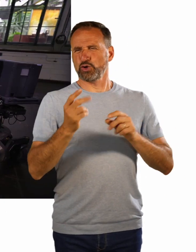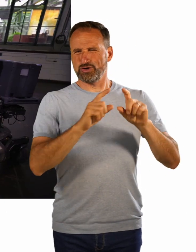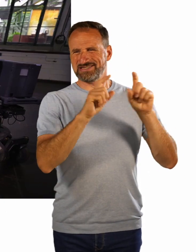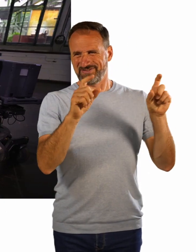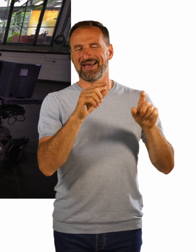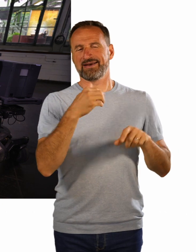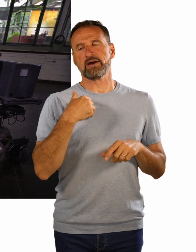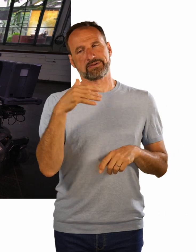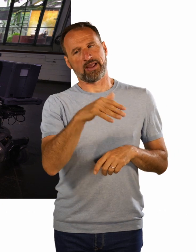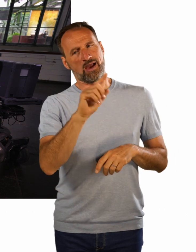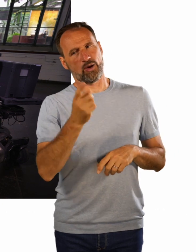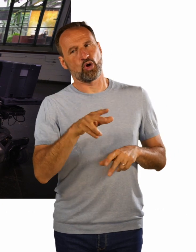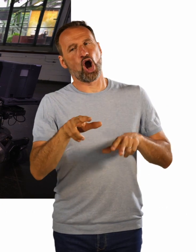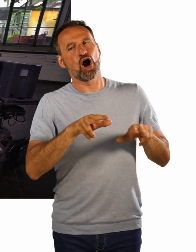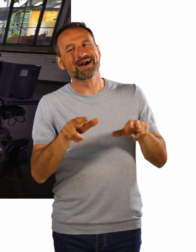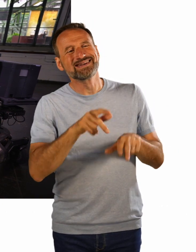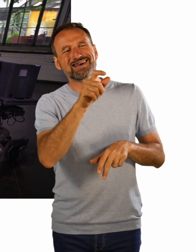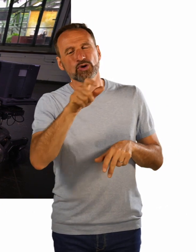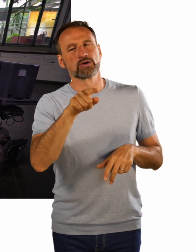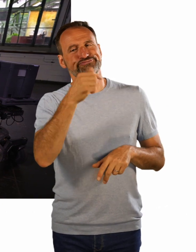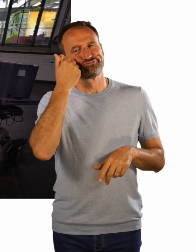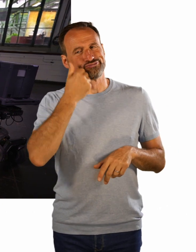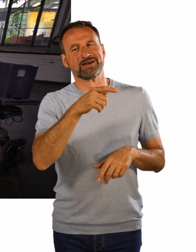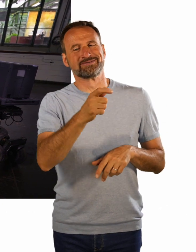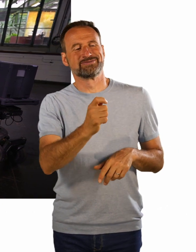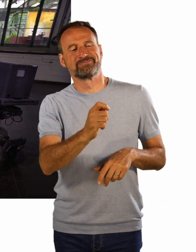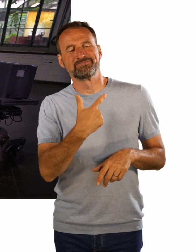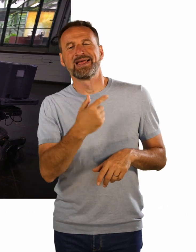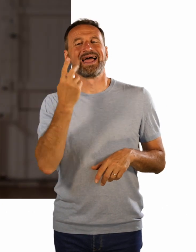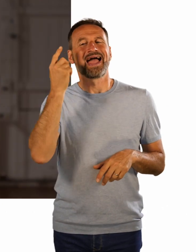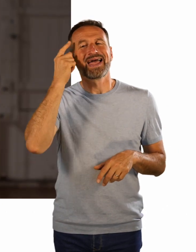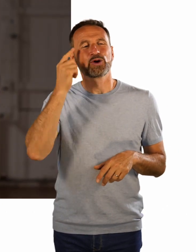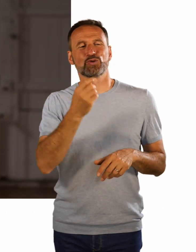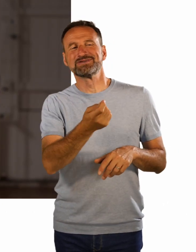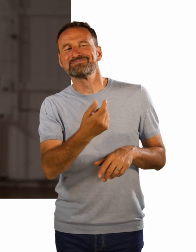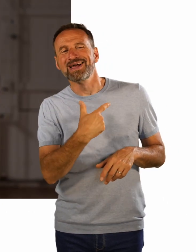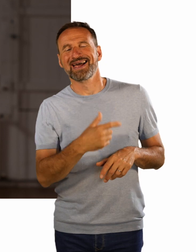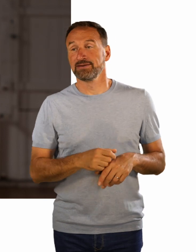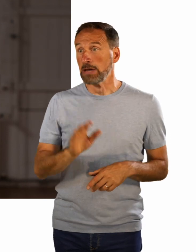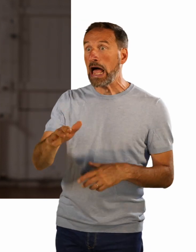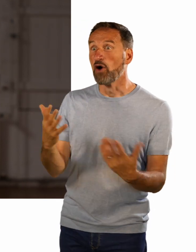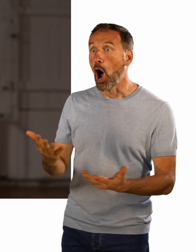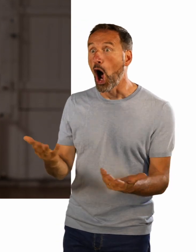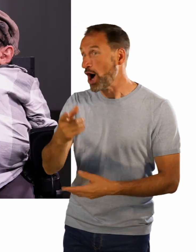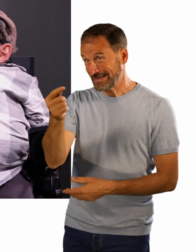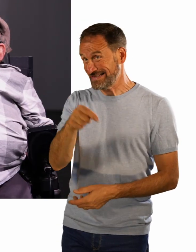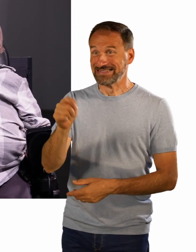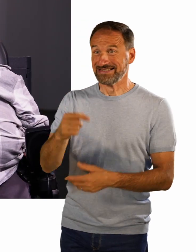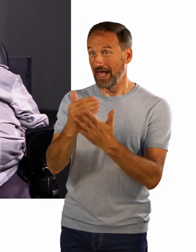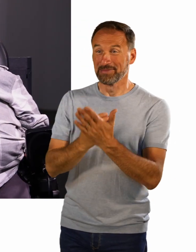so nett und schreiben ja auch hin und wieder mal eine Erinnerungsnähle. Wo bist du? Ja, nächste Woche hast du da ein Gig und wieder eine Probe oder